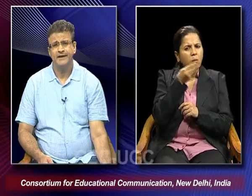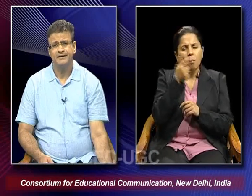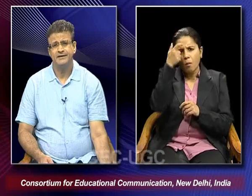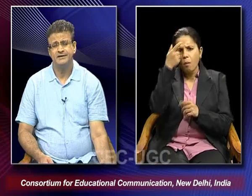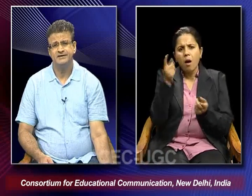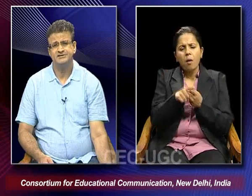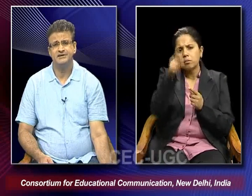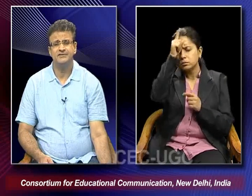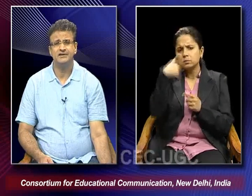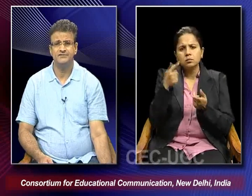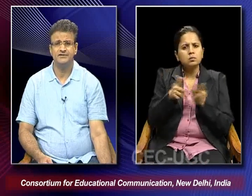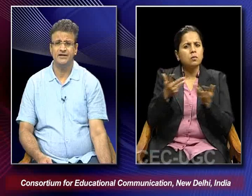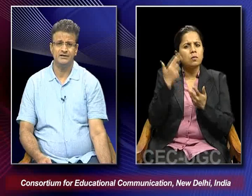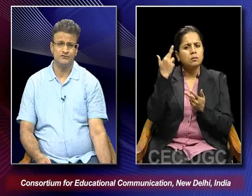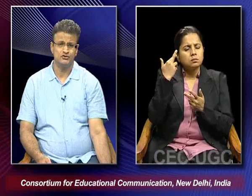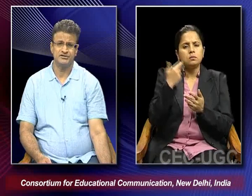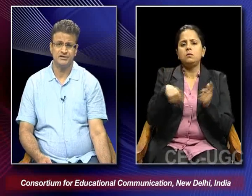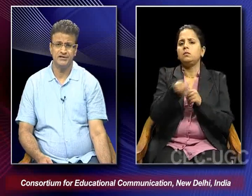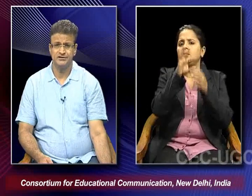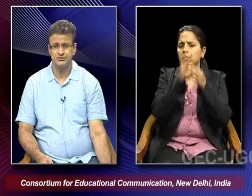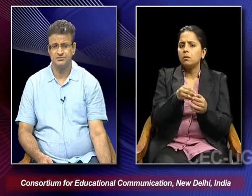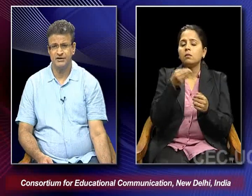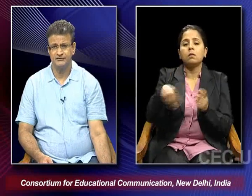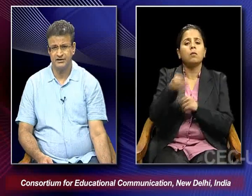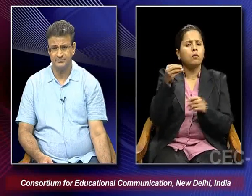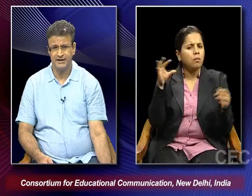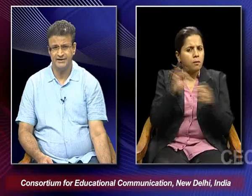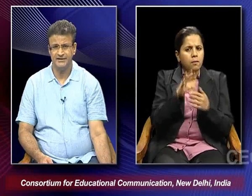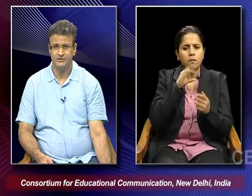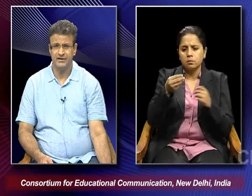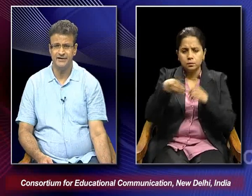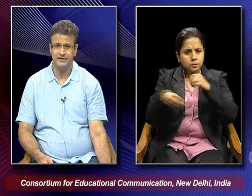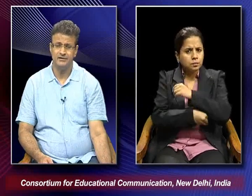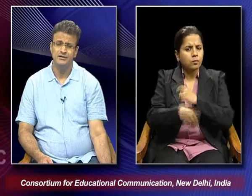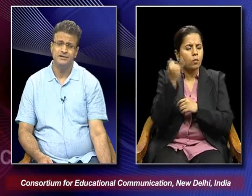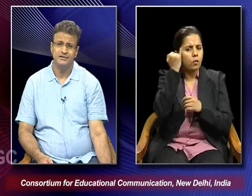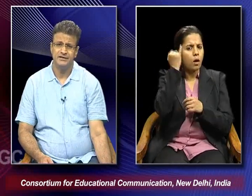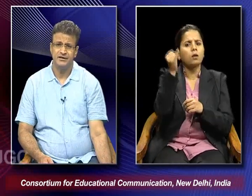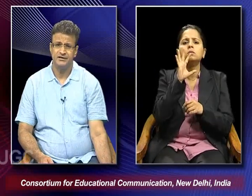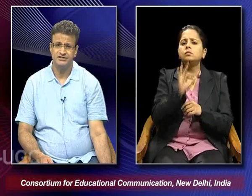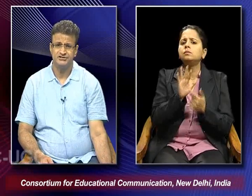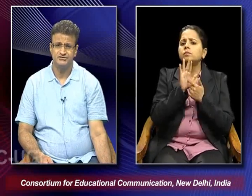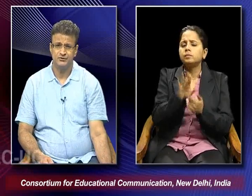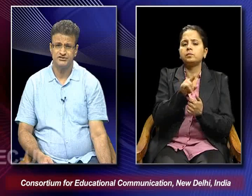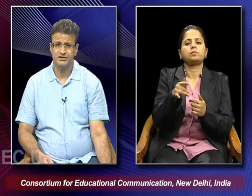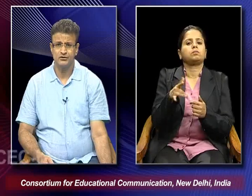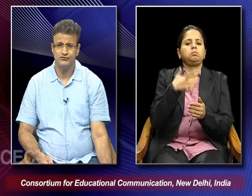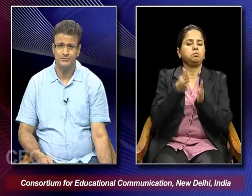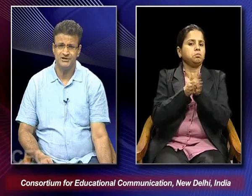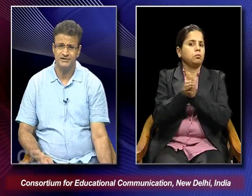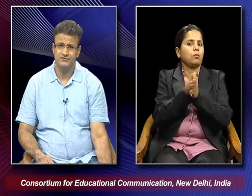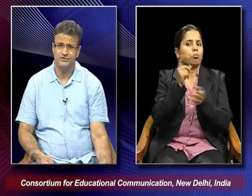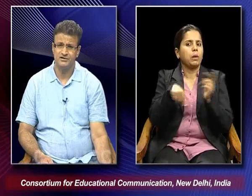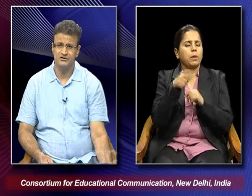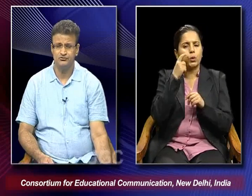And it is in a way given that it was connected to some kind of a corrupt idea or an idea that encourages forsaking of